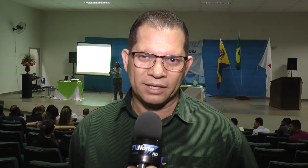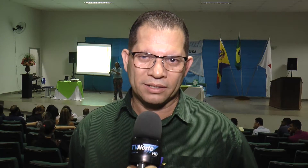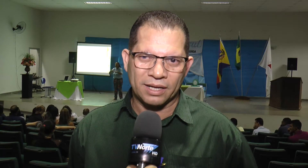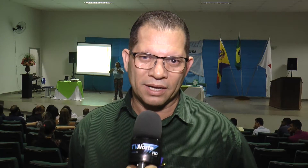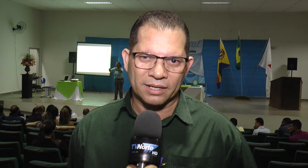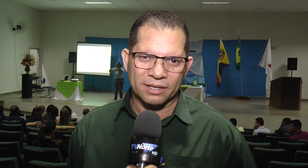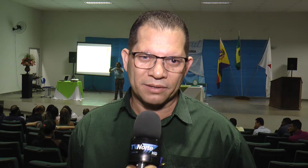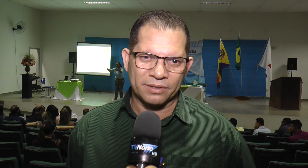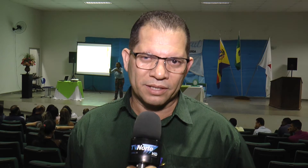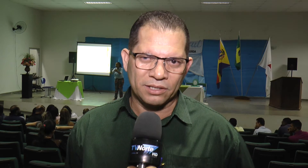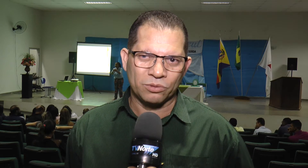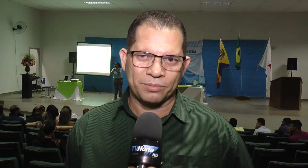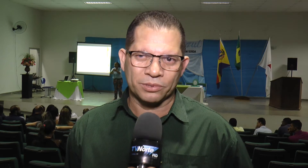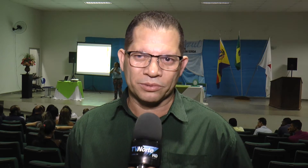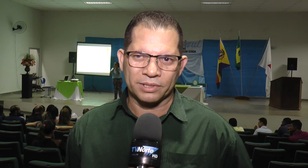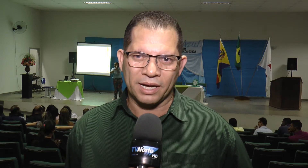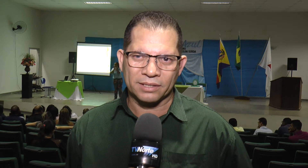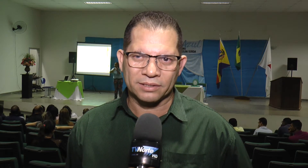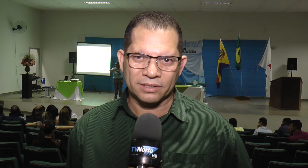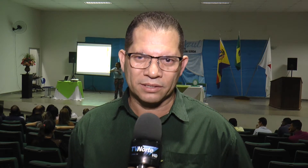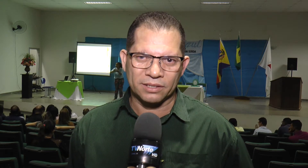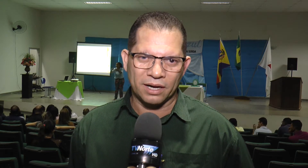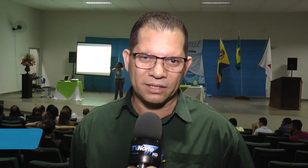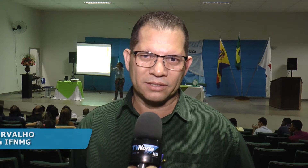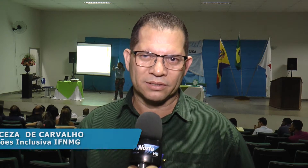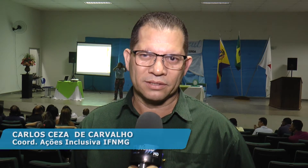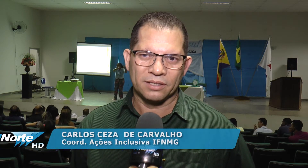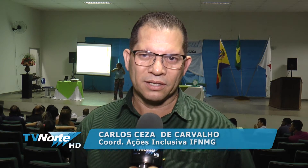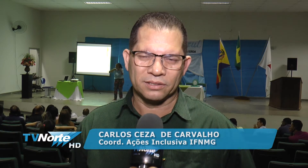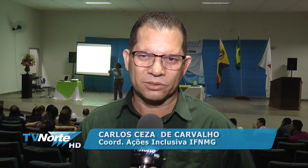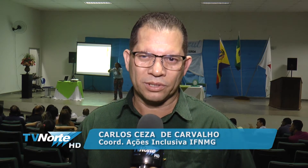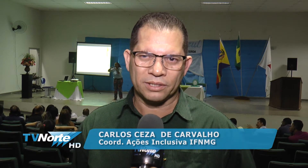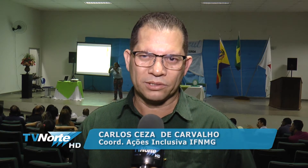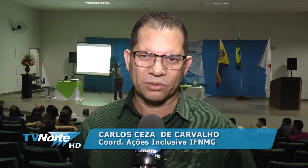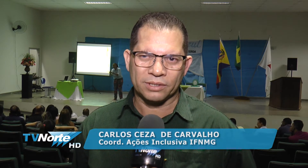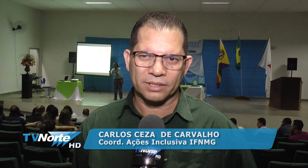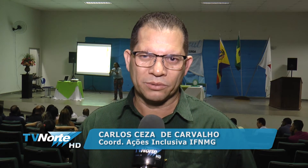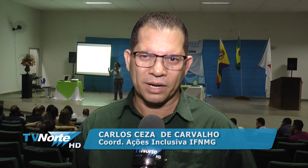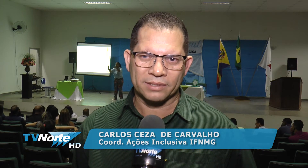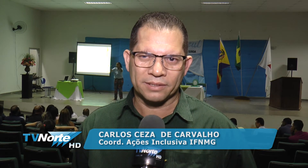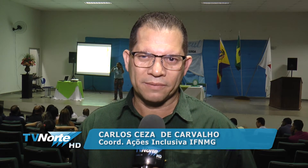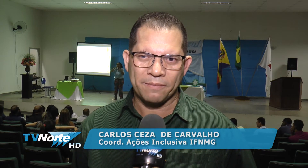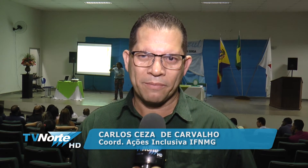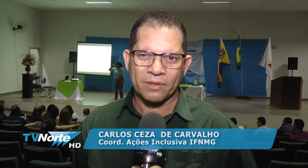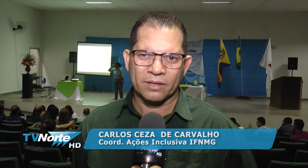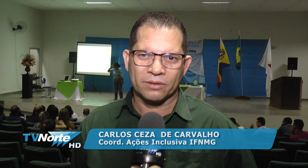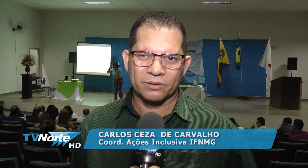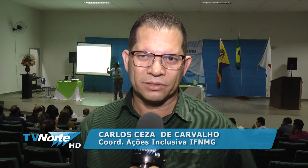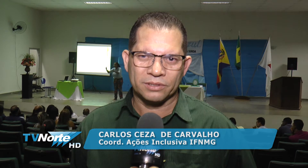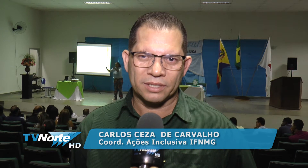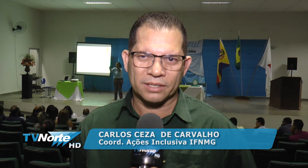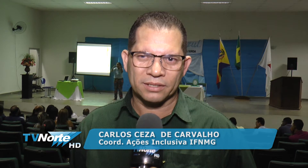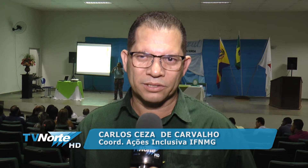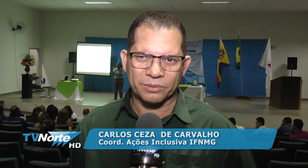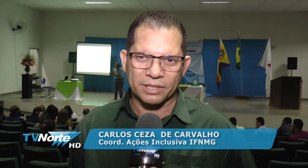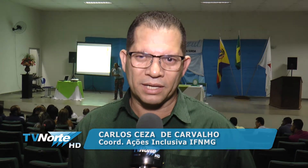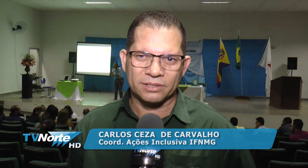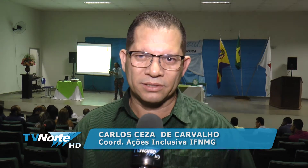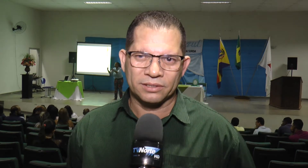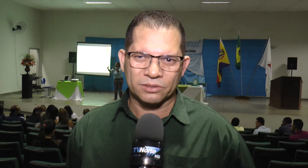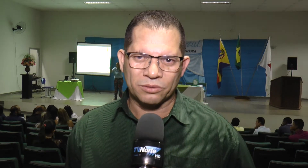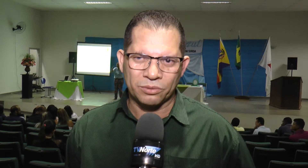ele está tendo oportunidades Que antes, a gente olhando a história da educação Onde na